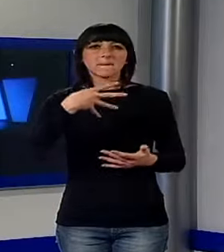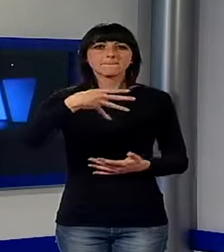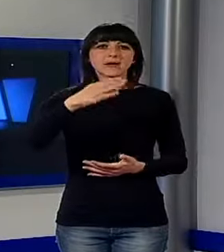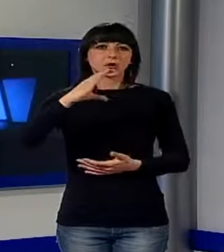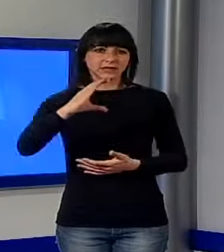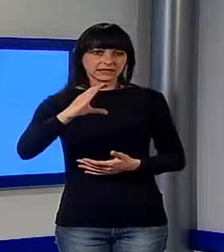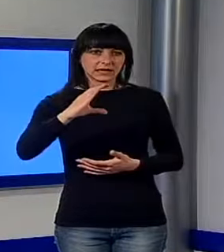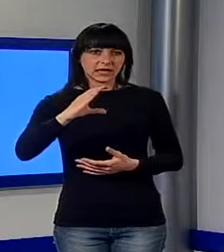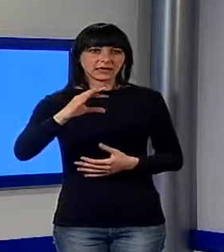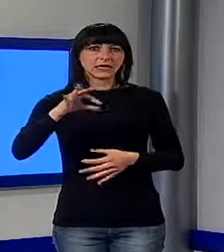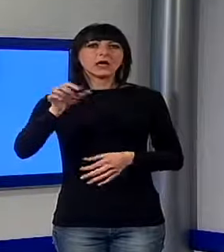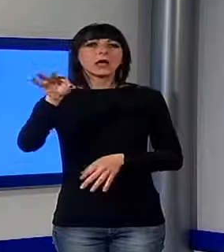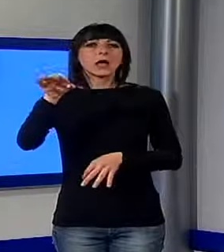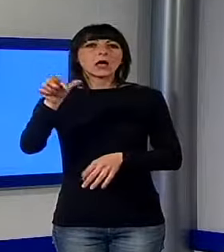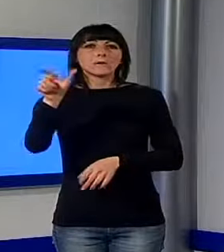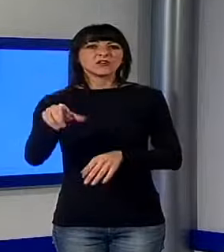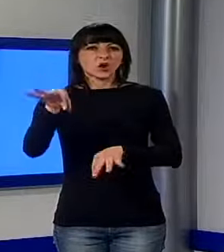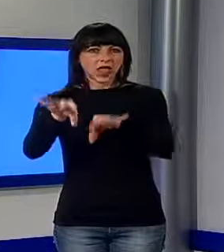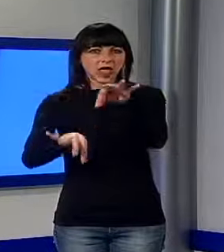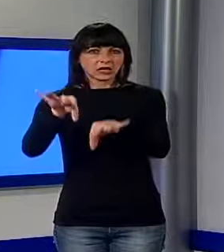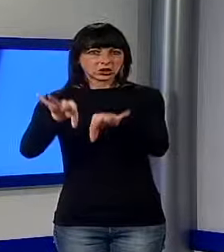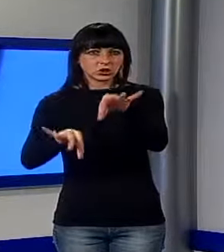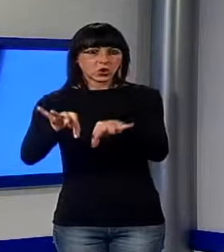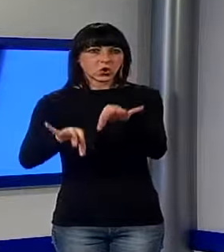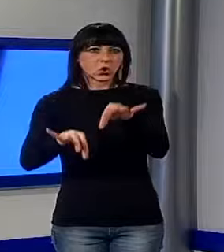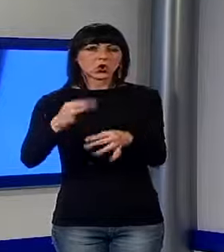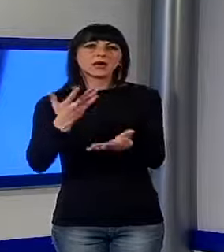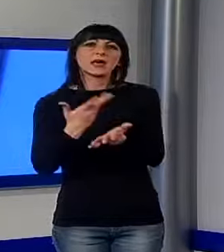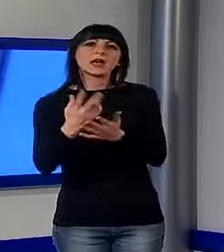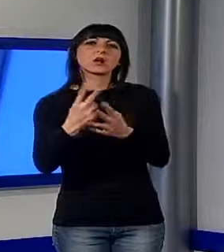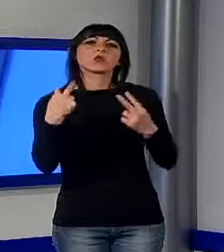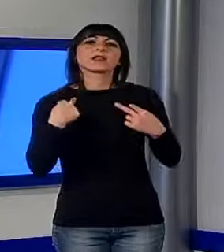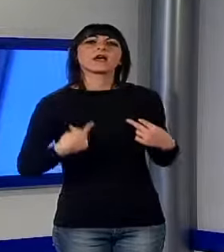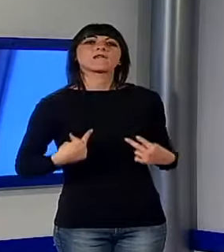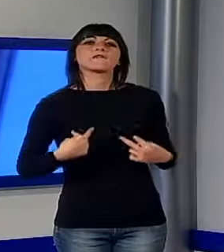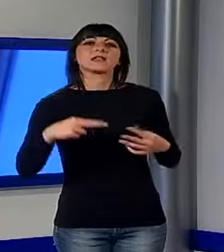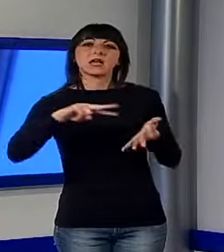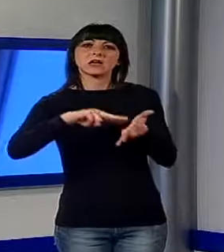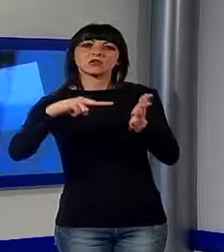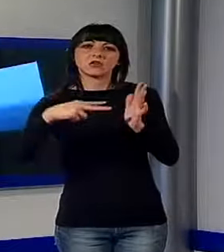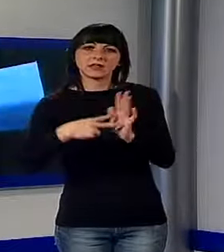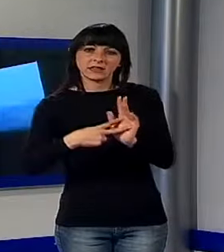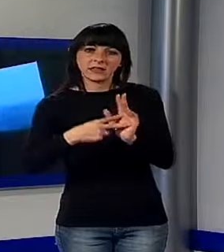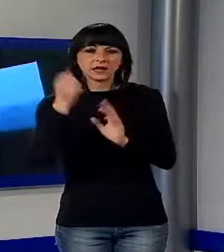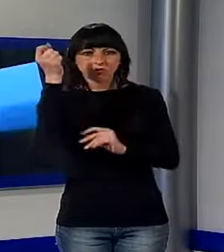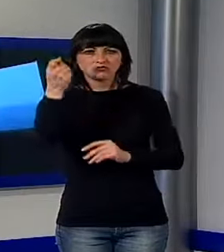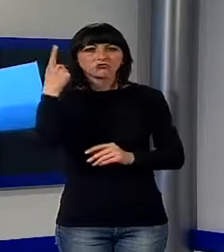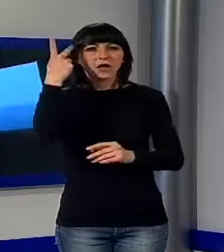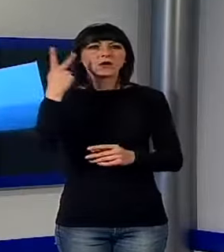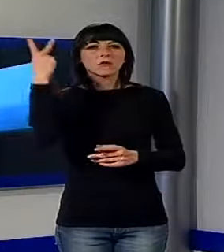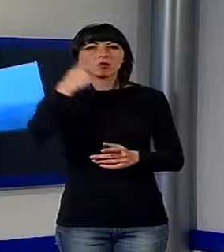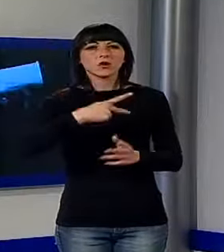sognatore che ha lottato contro mille difficoltà pura di realizzare i suoi sogni. Un genio passato alla storia per aver